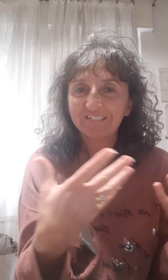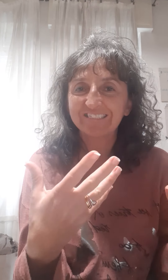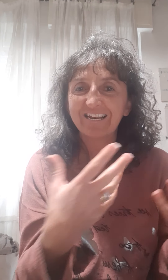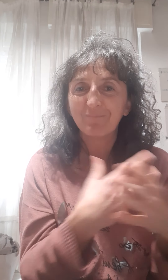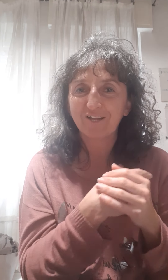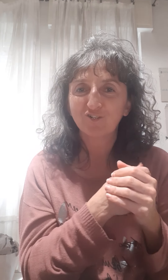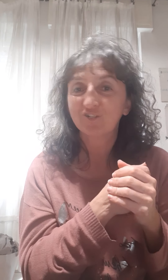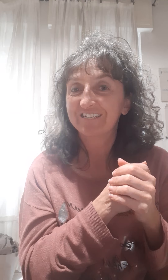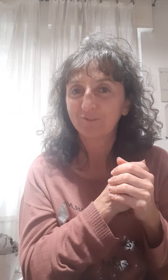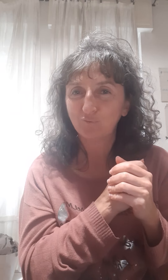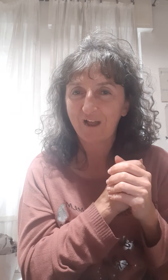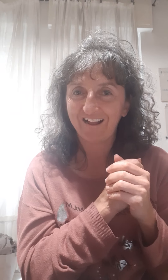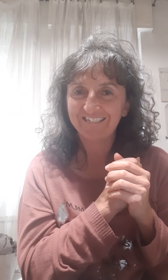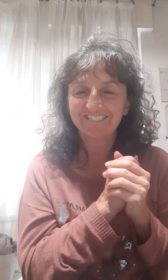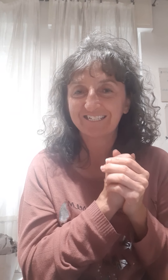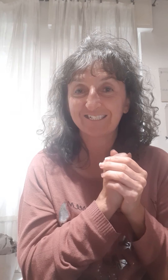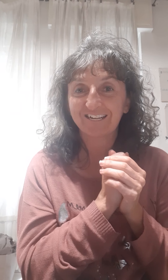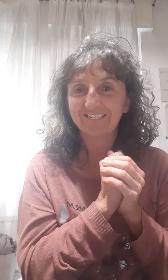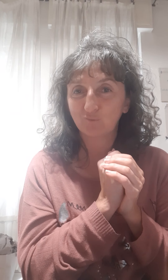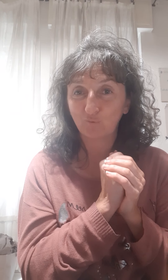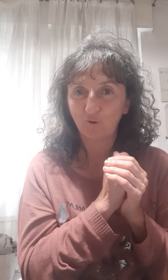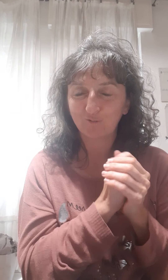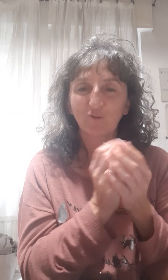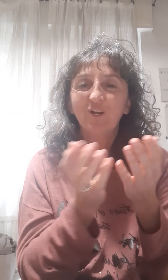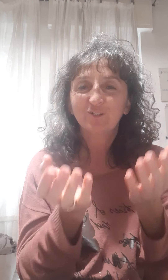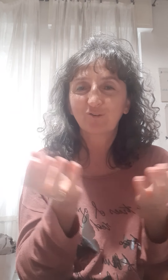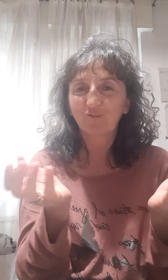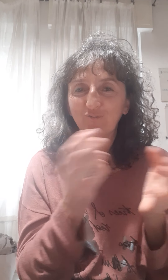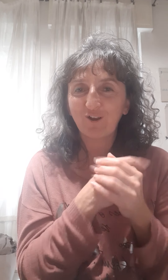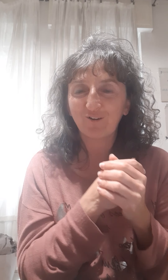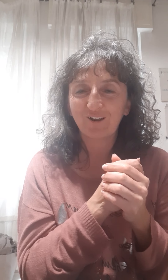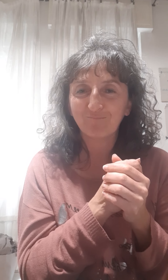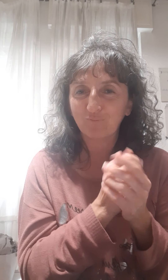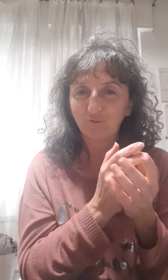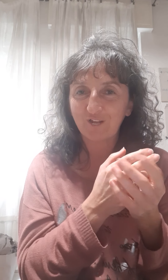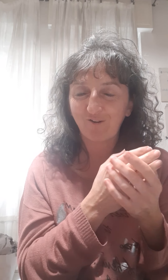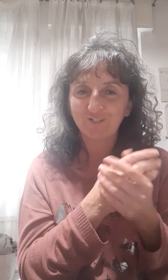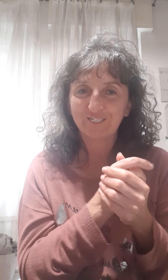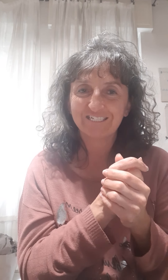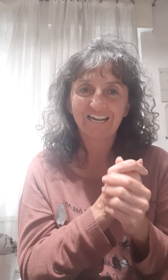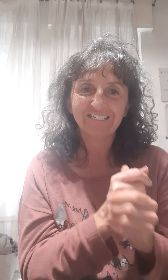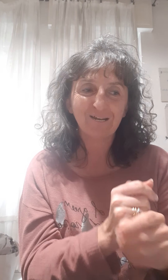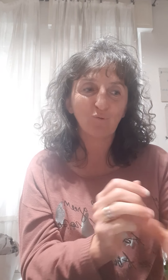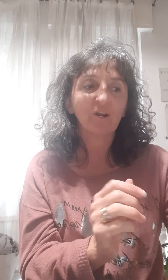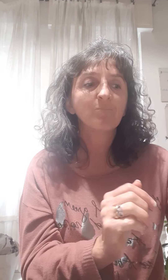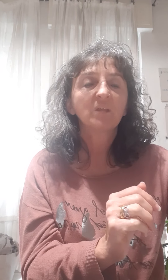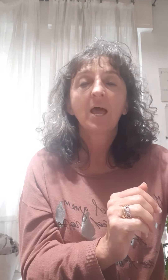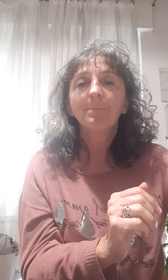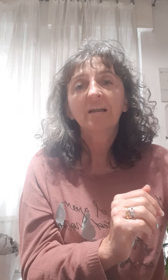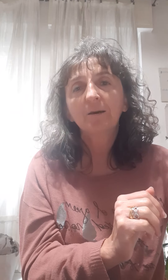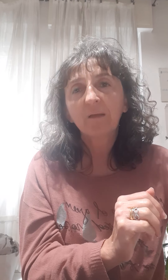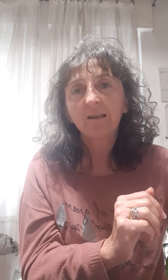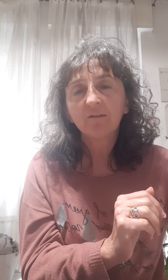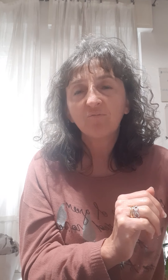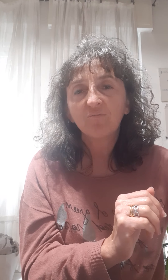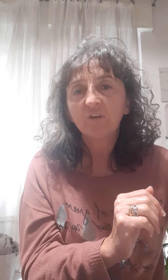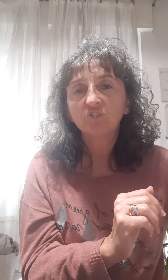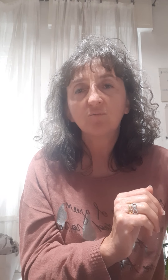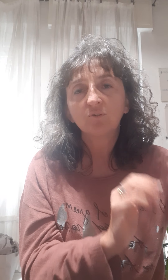avrete delle mesh naturali senza nessun costo, solo con dell'olio essenziale di limone. Per la pelle invece voglio